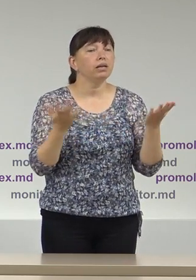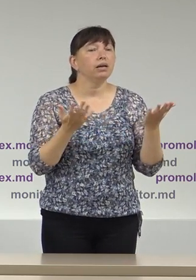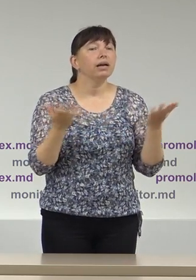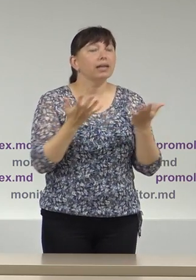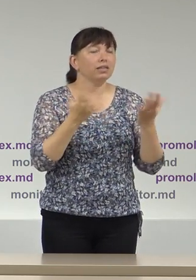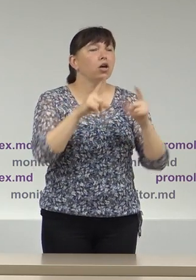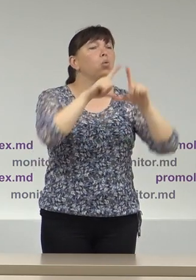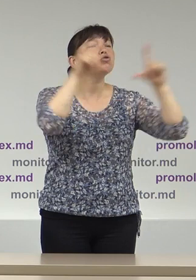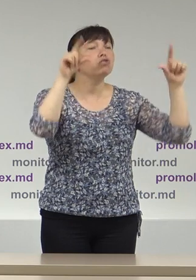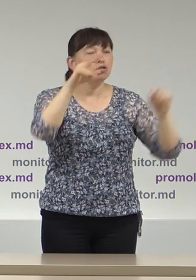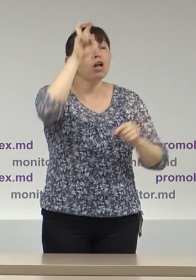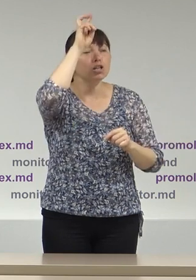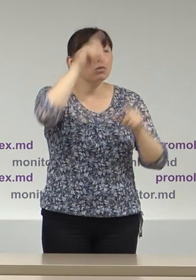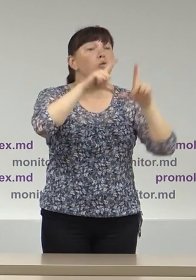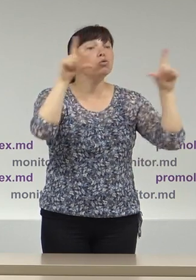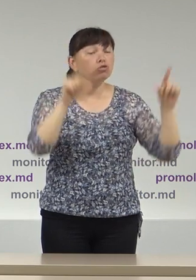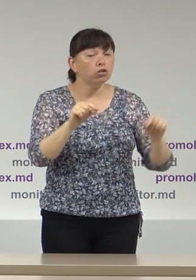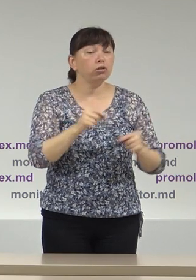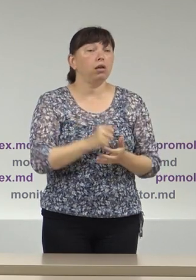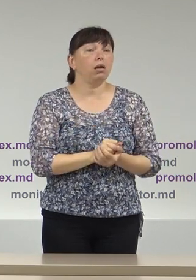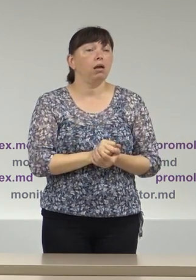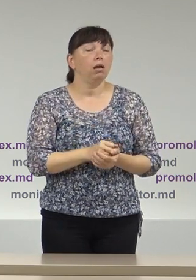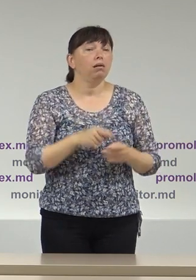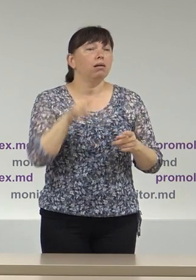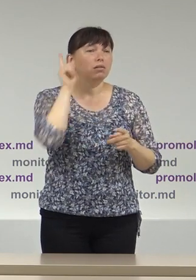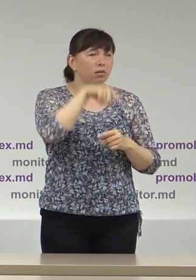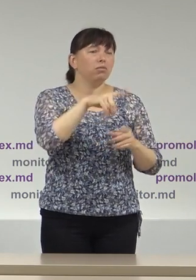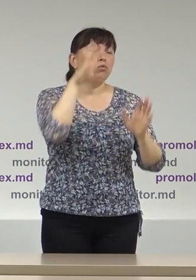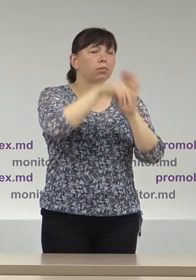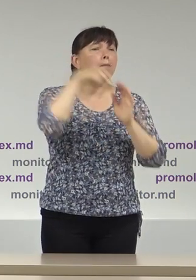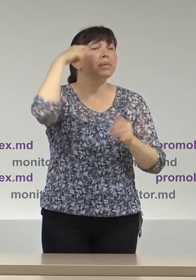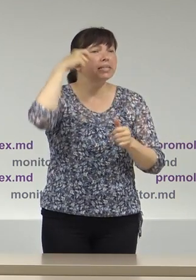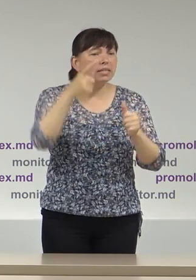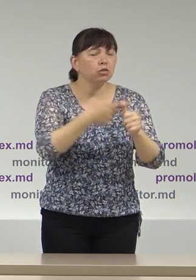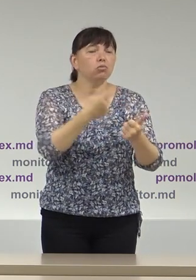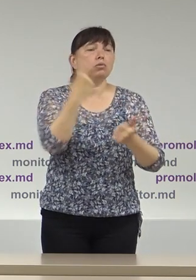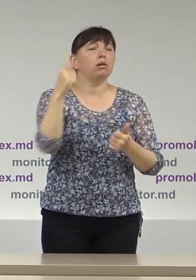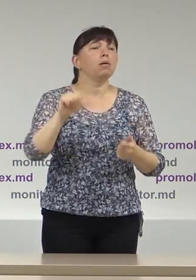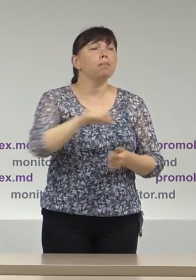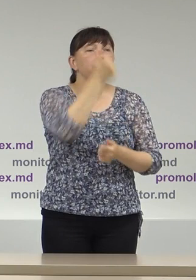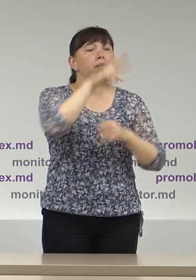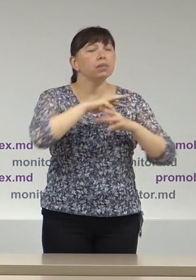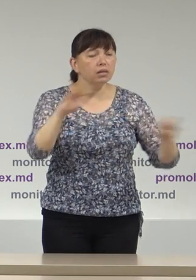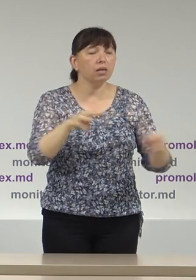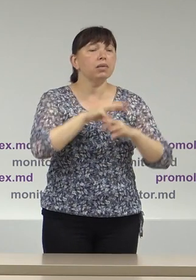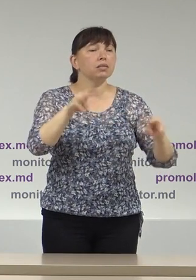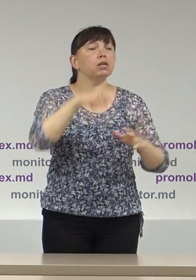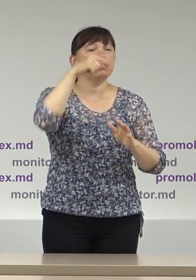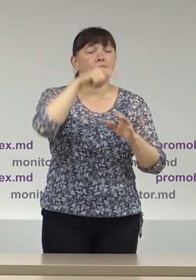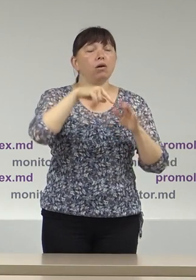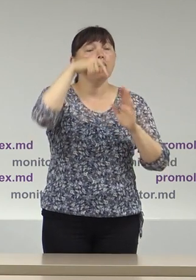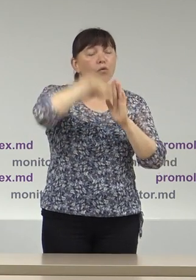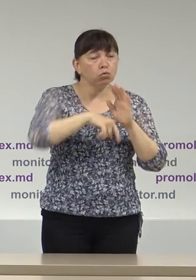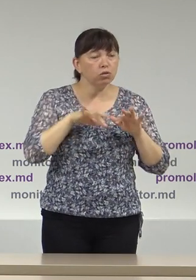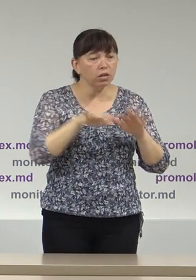sau unele instituții ale statului, în spiață vorbim despre președinție, primul ministru, Ministerul Afacelor Externe și